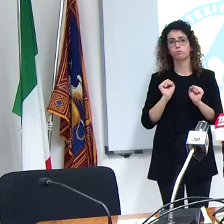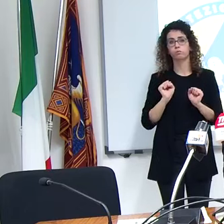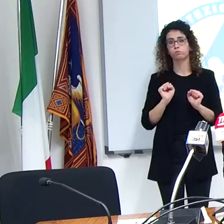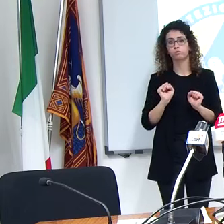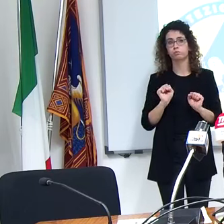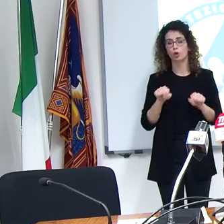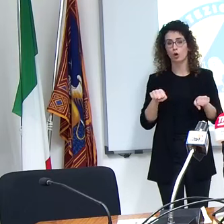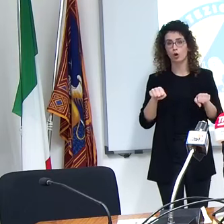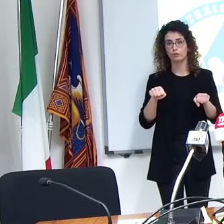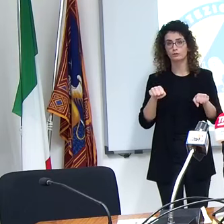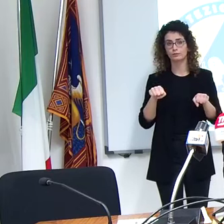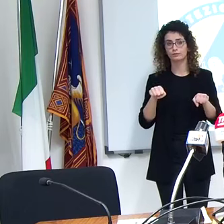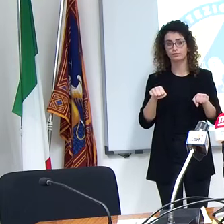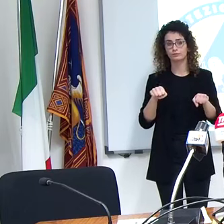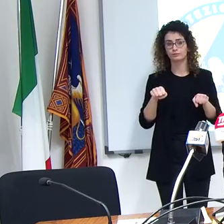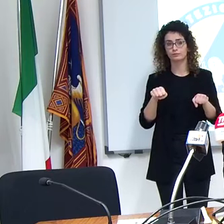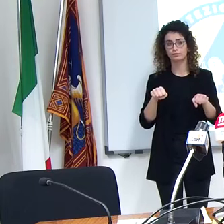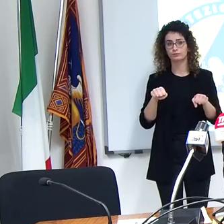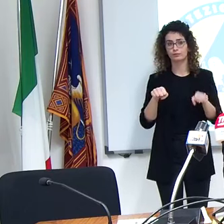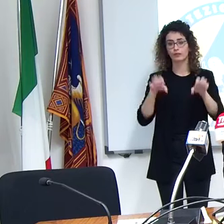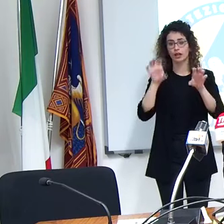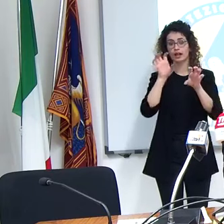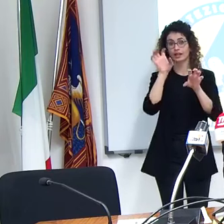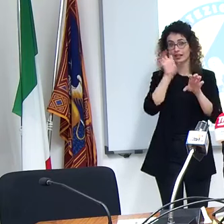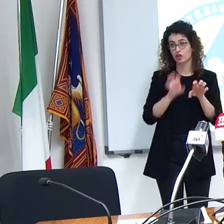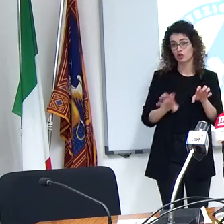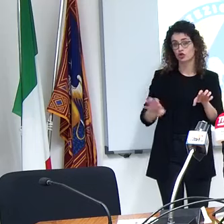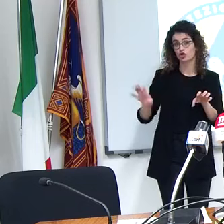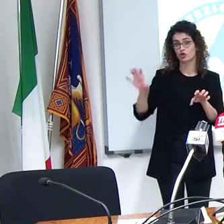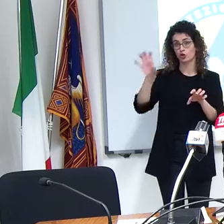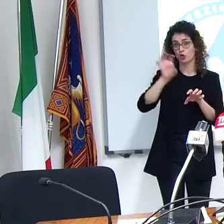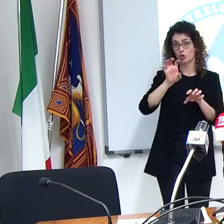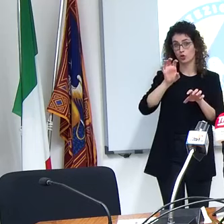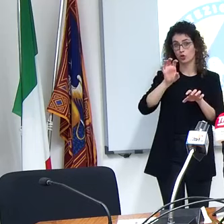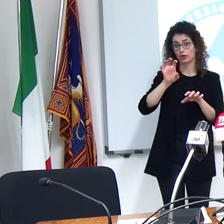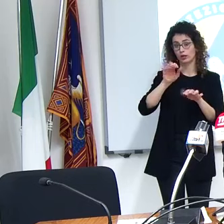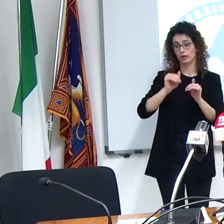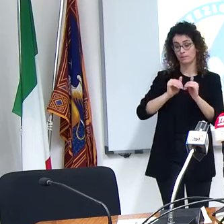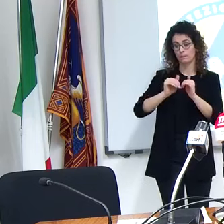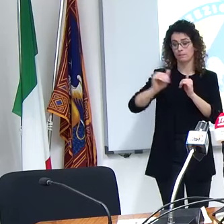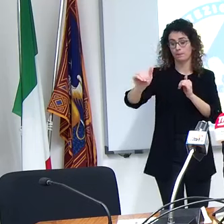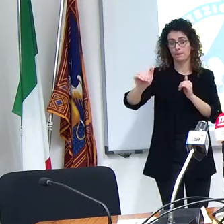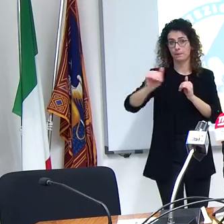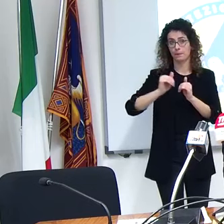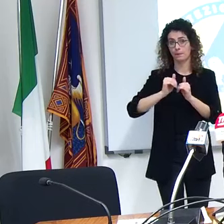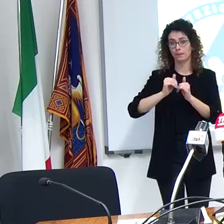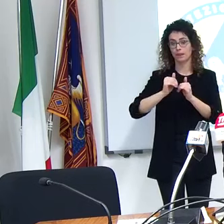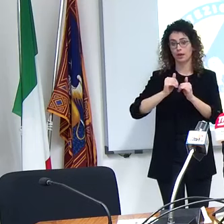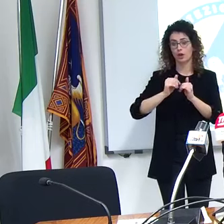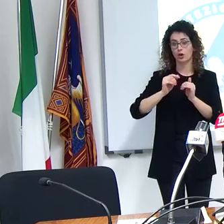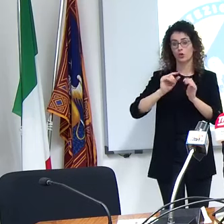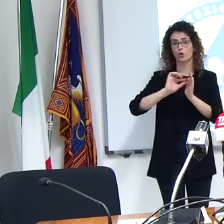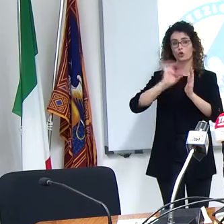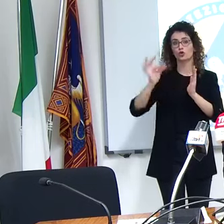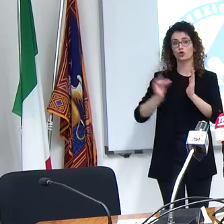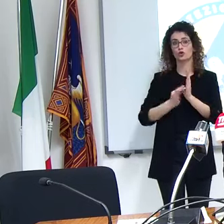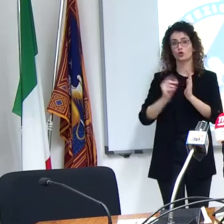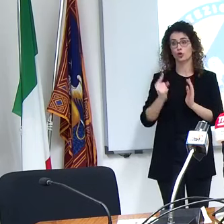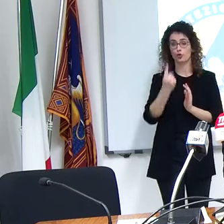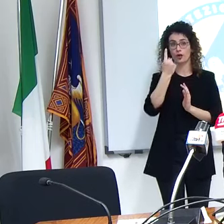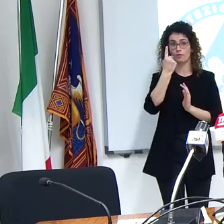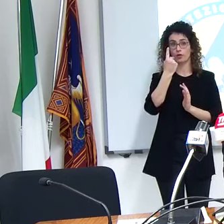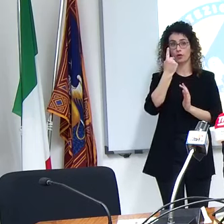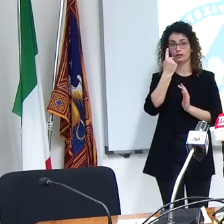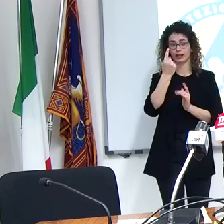a livello regionale una volta al giorno nei tre giorni del periodo pasquale